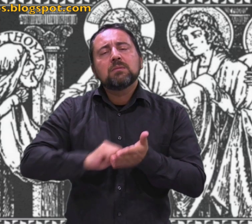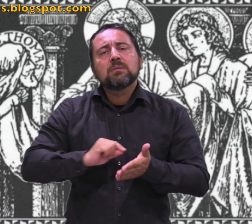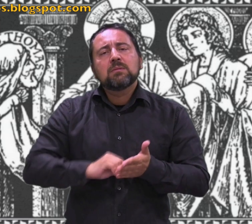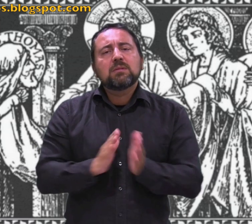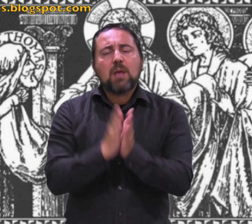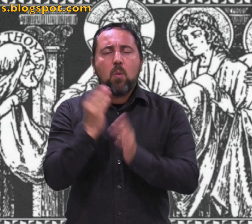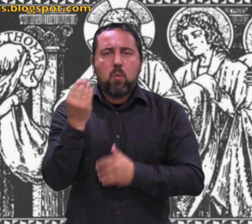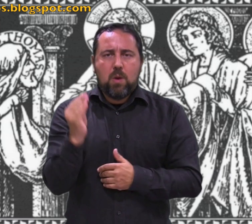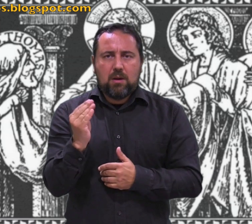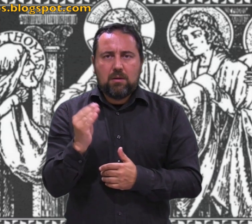Según San Juan